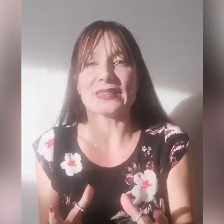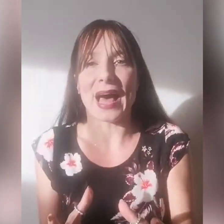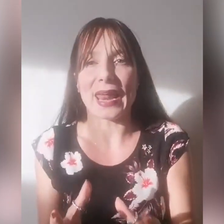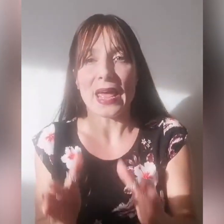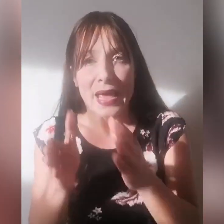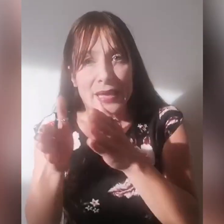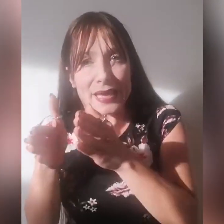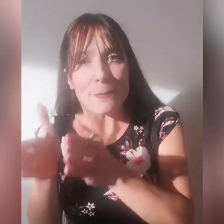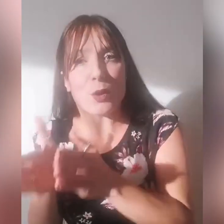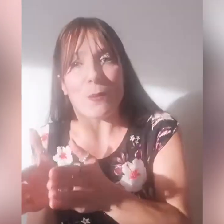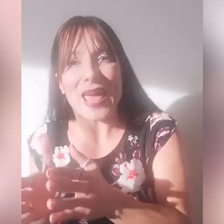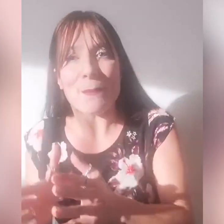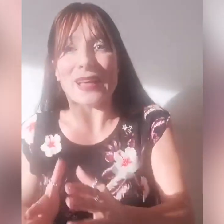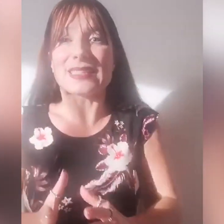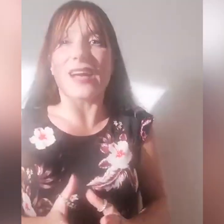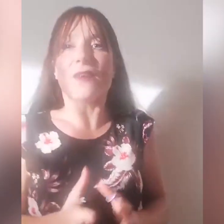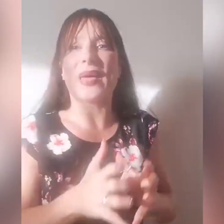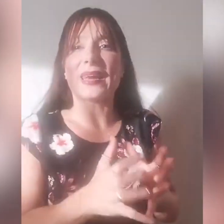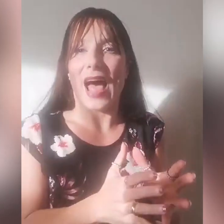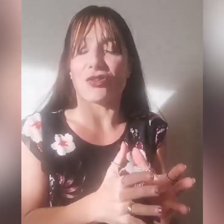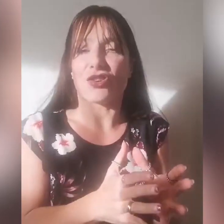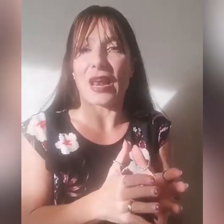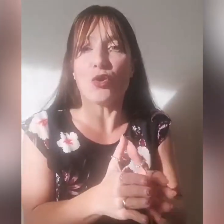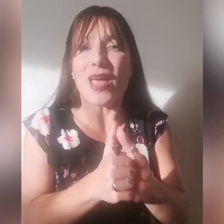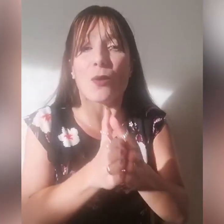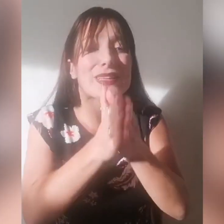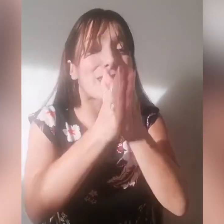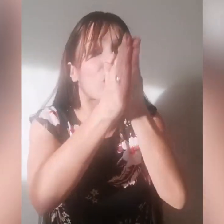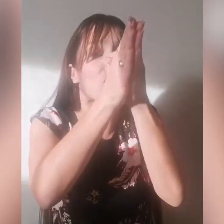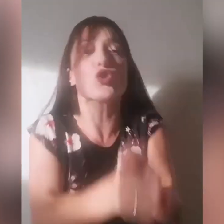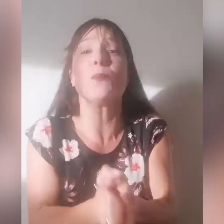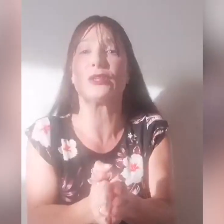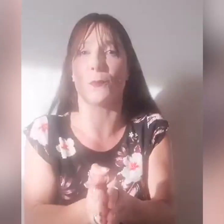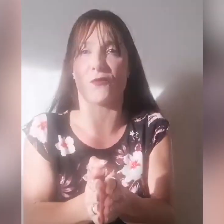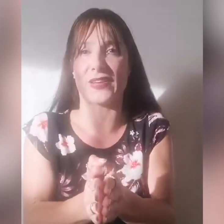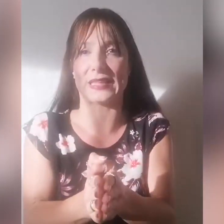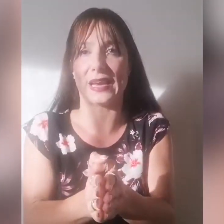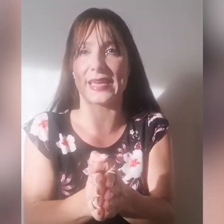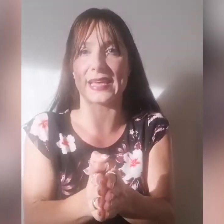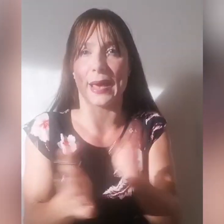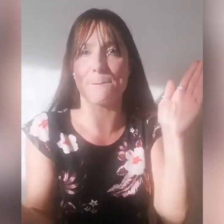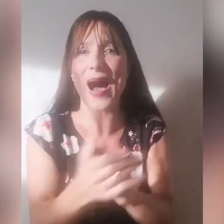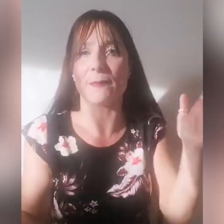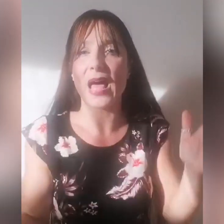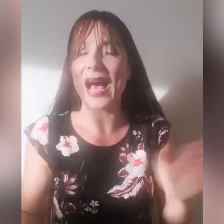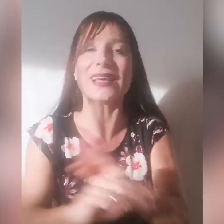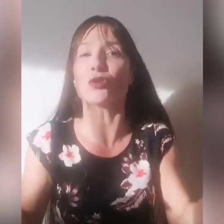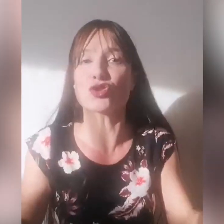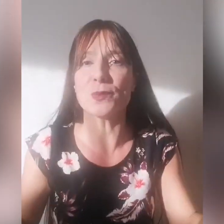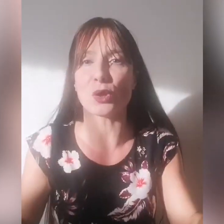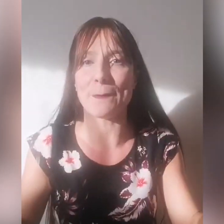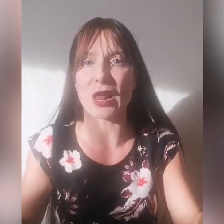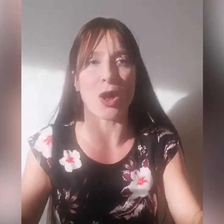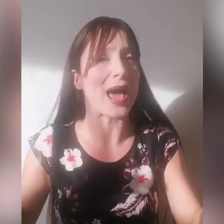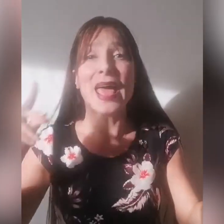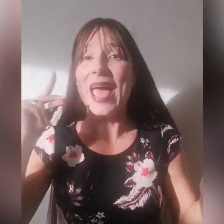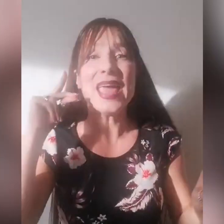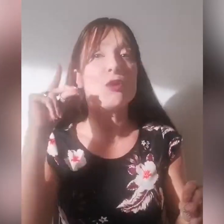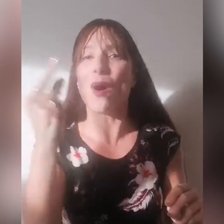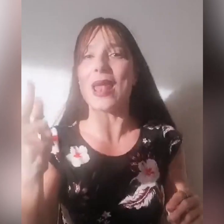andare, il problema stava per nascere, lui ha guidato subito il profeta della chiesa, ha dato subito la parola e in quella